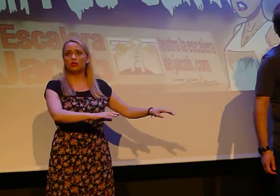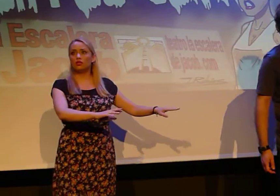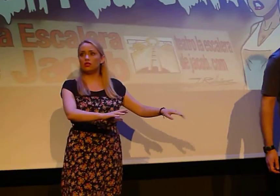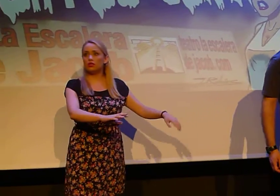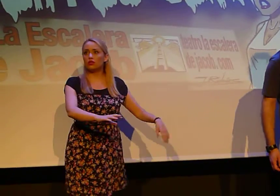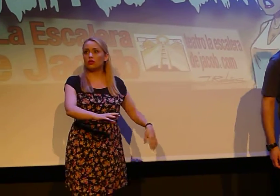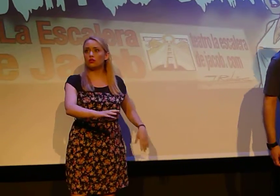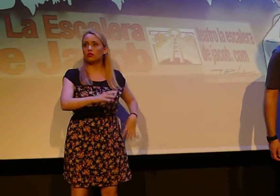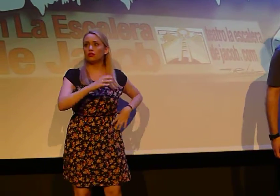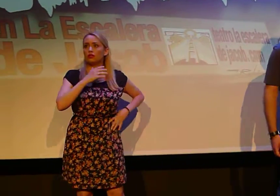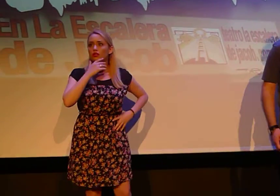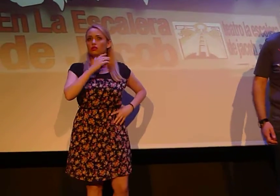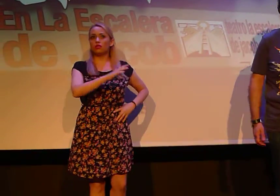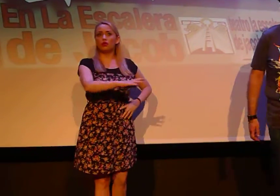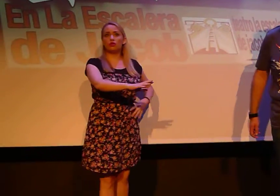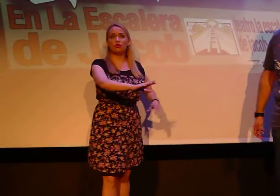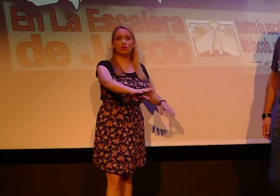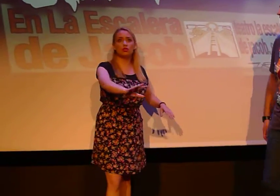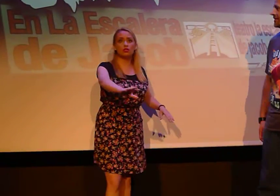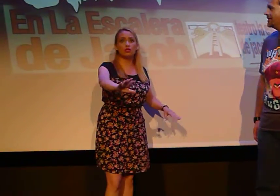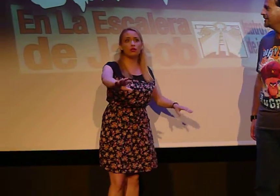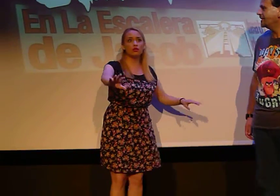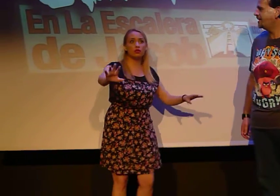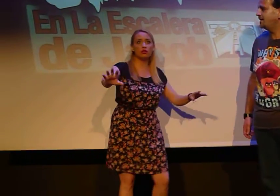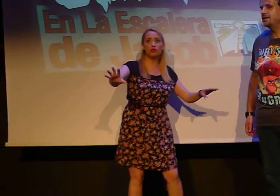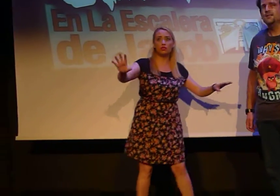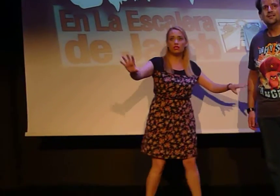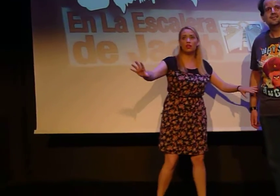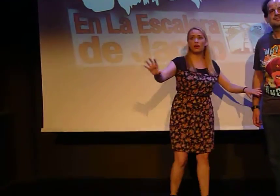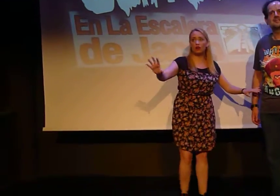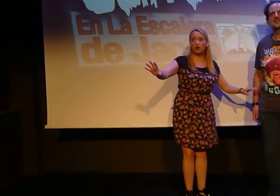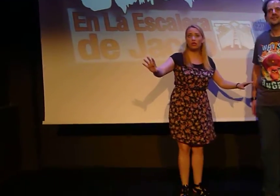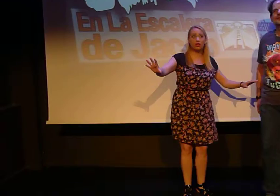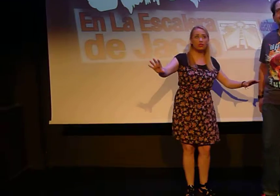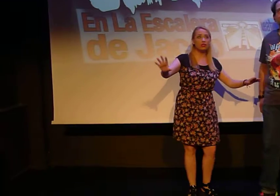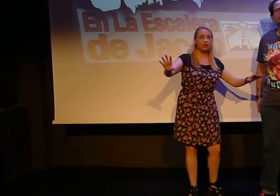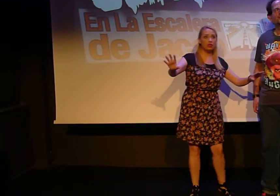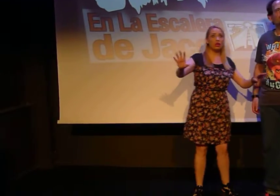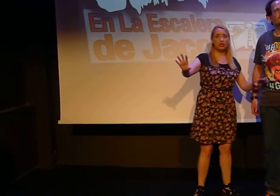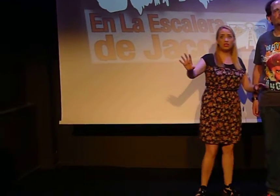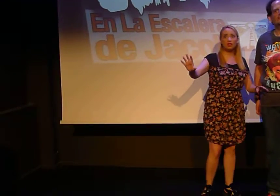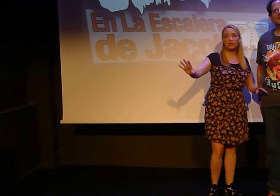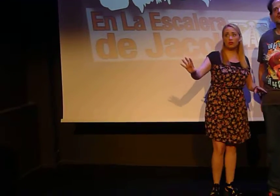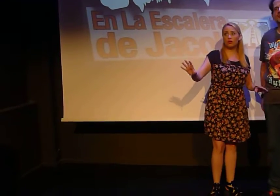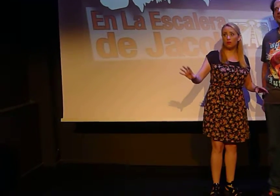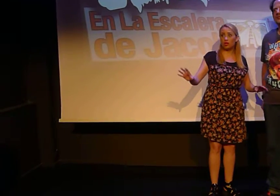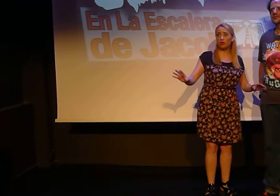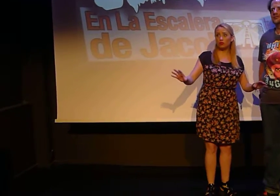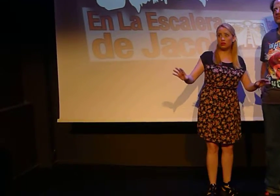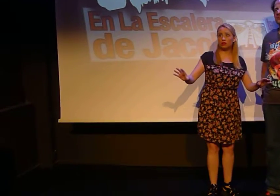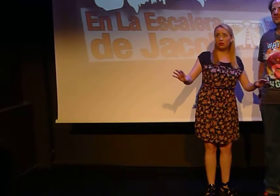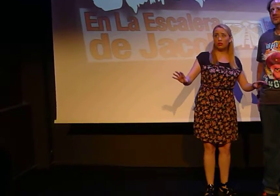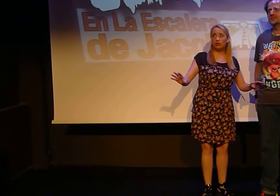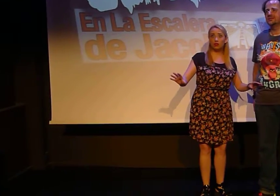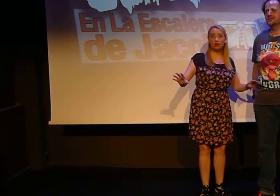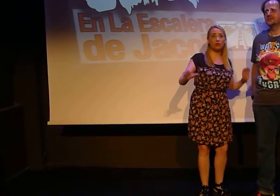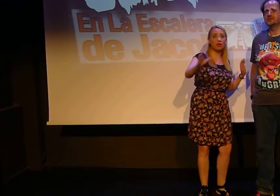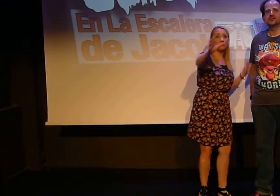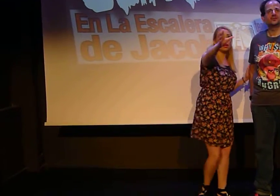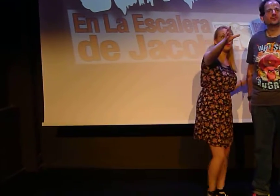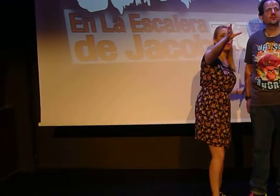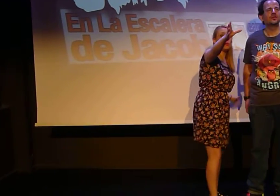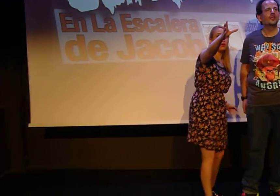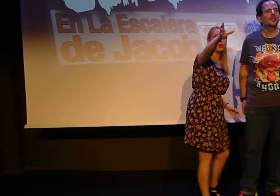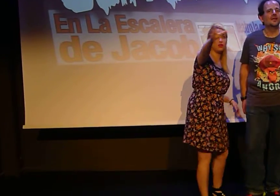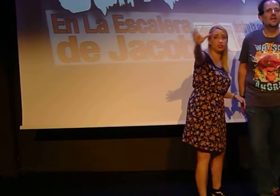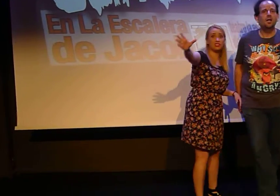¡Ella! ¡Me debes valorar más! Chicos, chicos, chicos, chicos, no notáis nada raro aquí. Aquí está pasando algo muy raro. No, no, no,